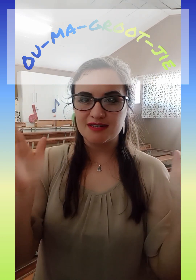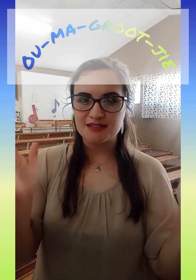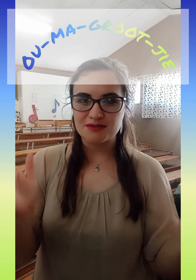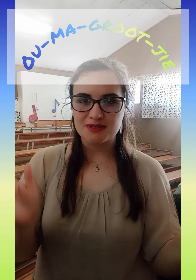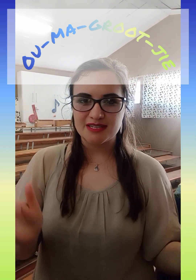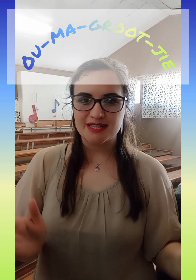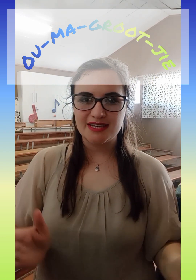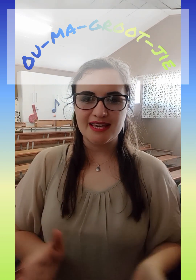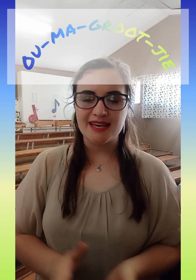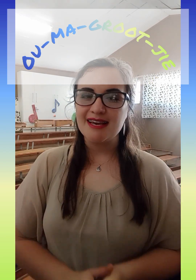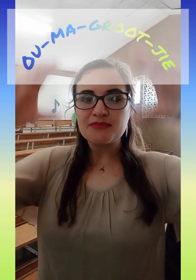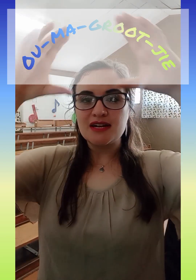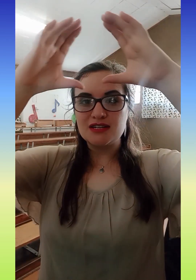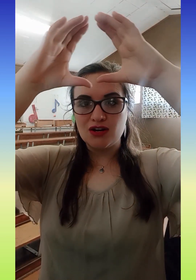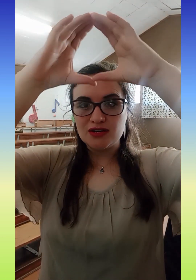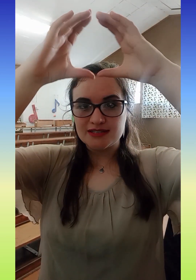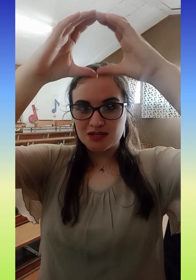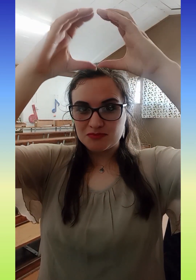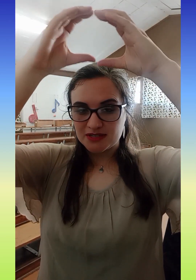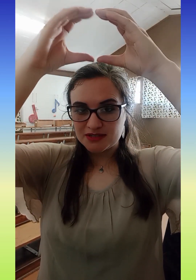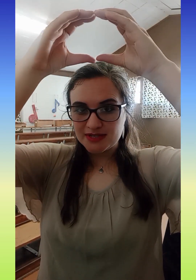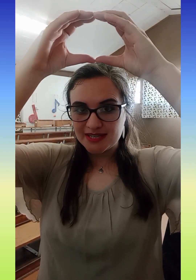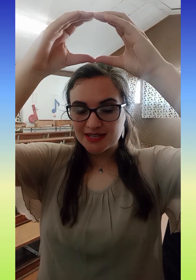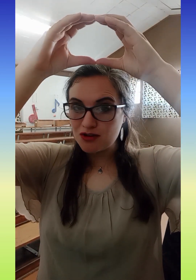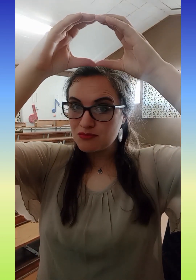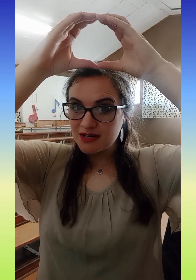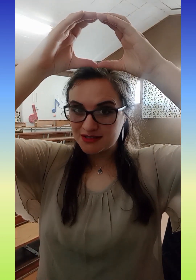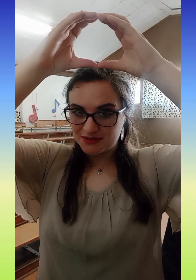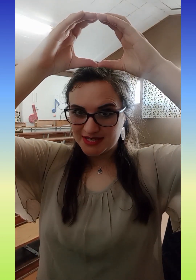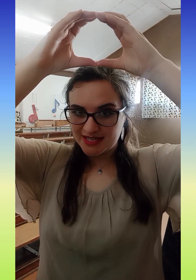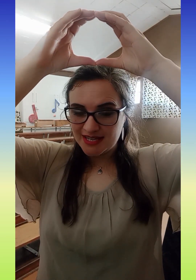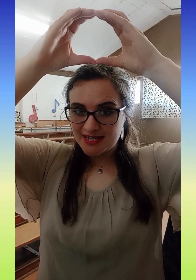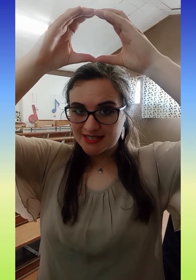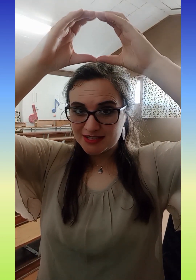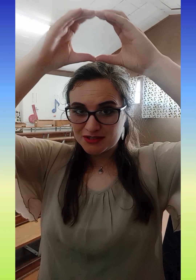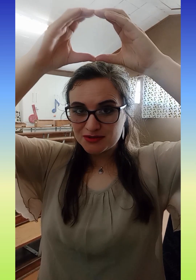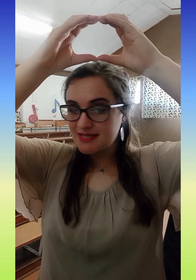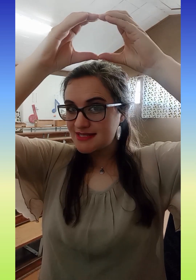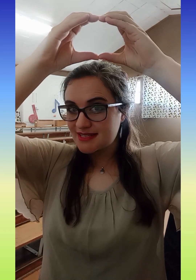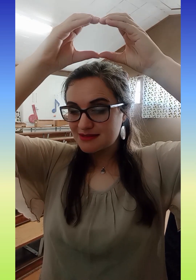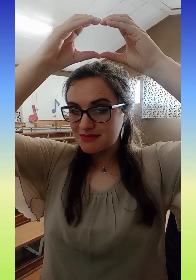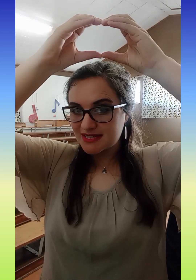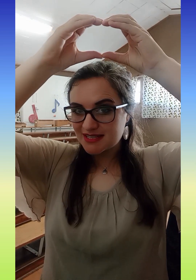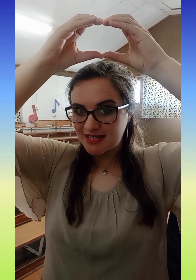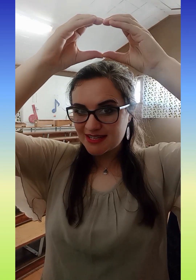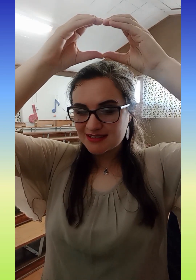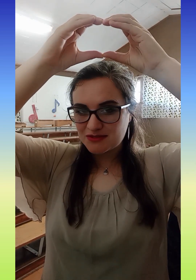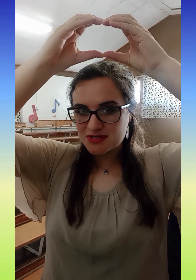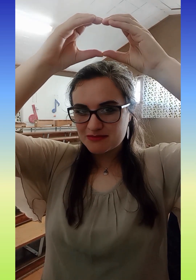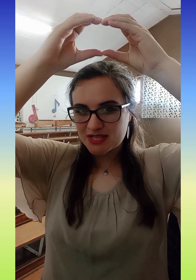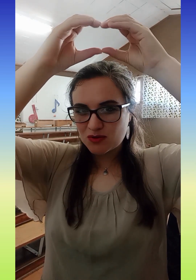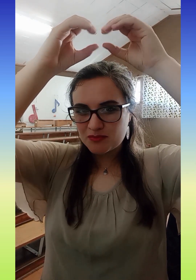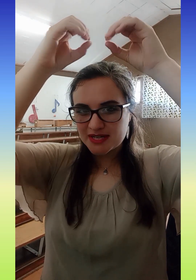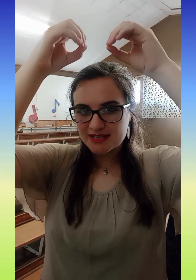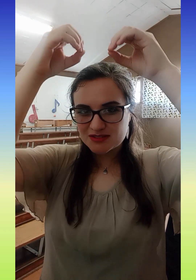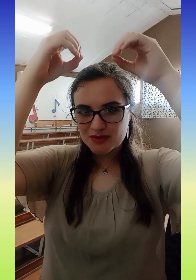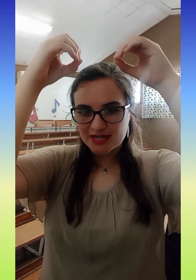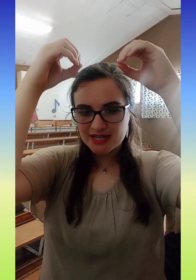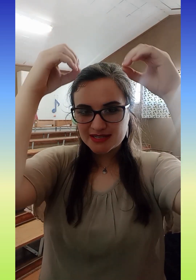Ouma grooikie. Na dit opa grooikie en ouma grooikie die grootste ritme gekry het, gaan ons hulle hier opbreek in twee kleide